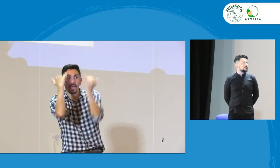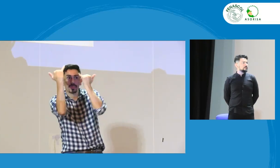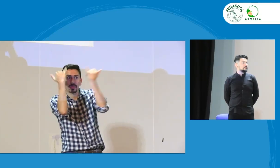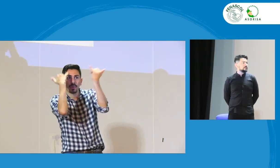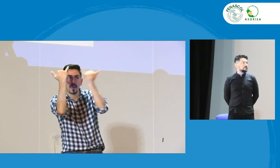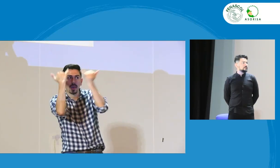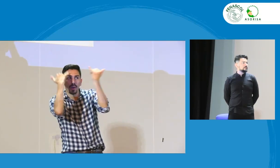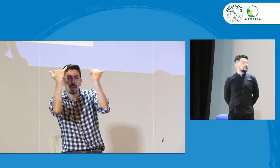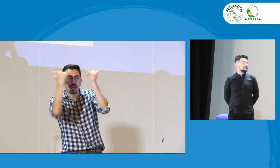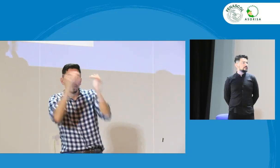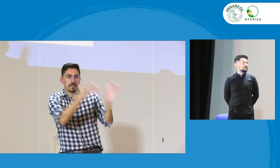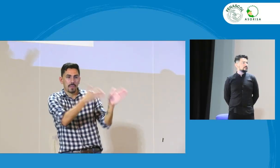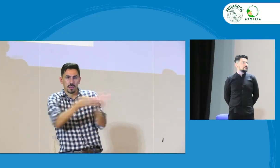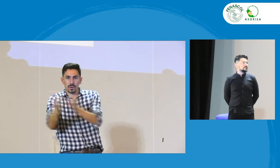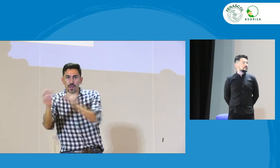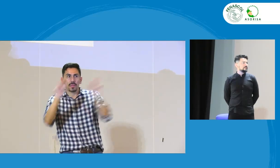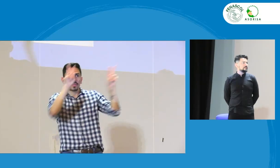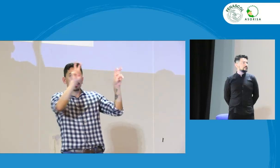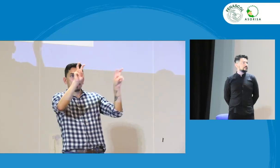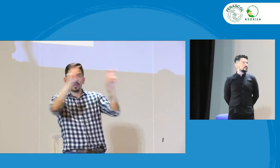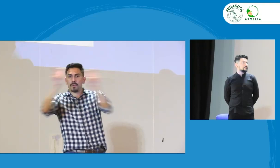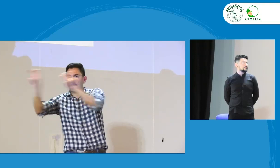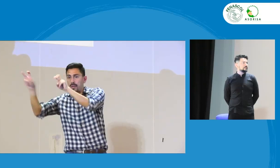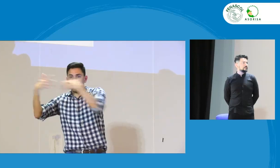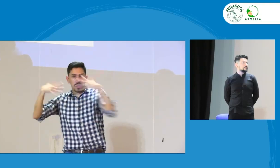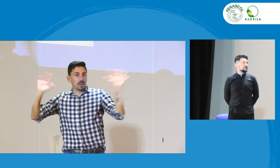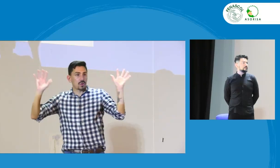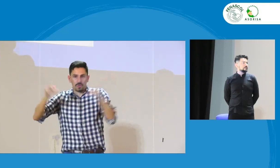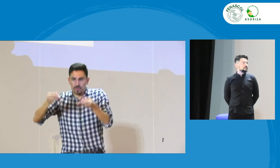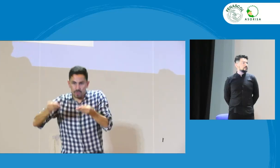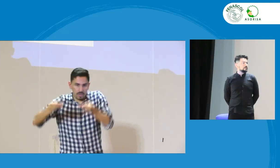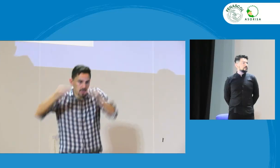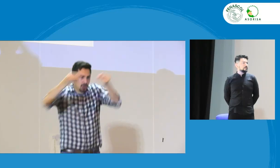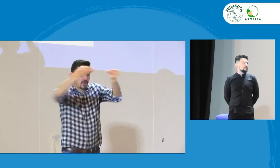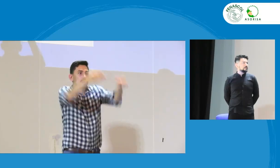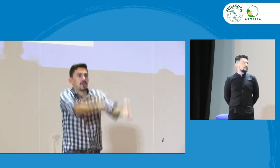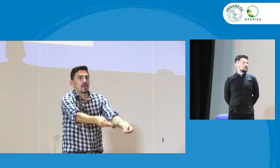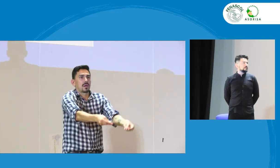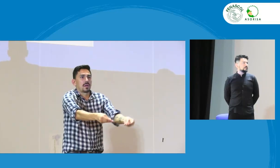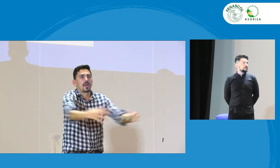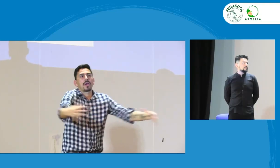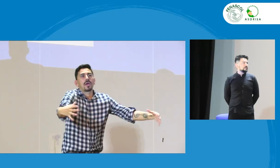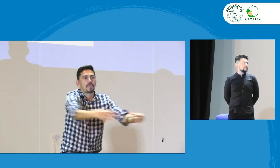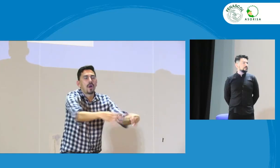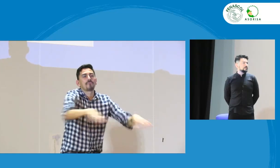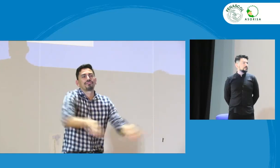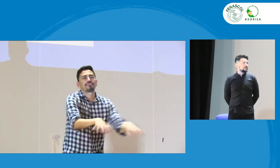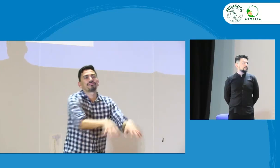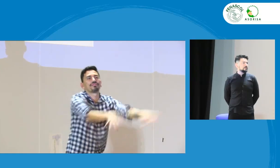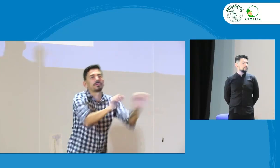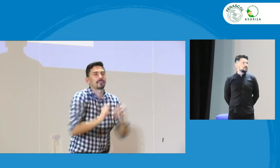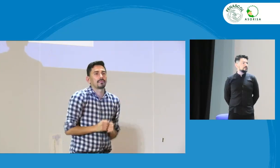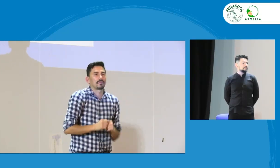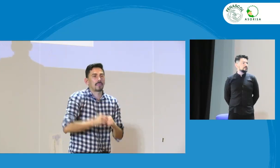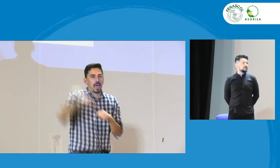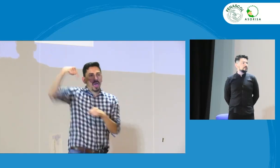y ve a las planeaciones, los temas que van a estar sobre la mesa y lo entrega al equipo ejecutor. Entonces, este